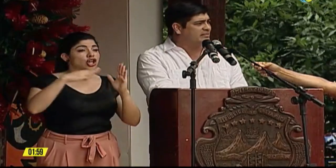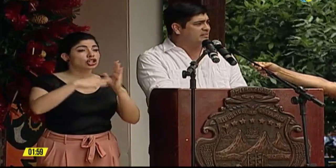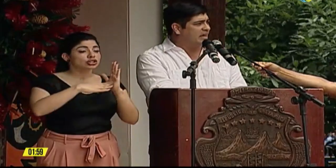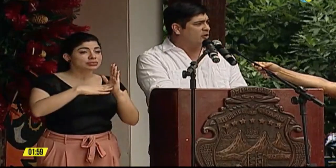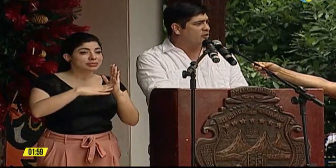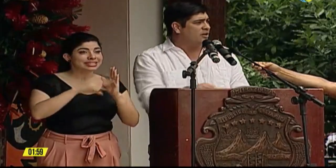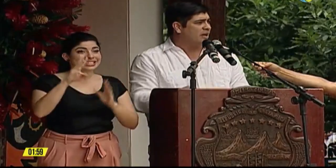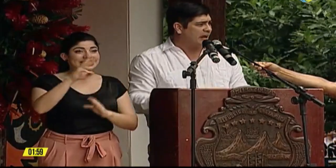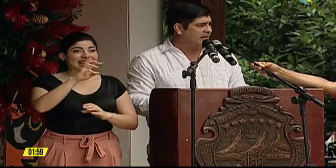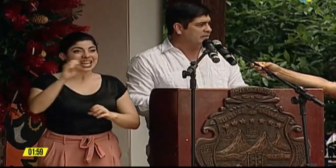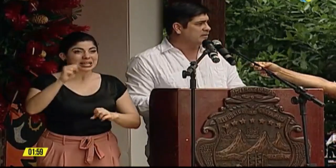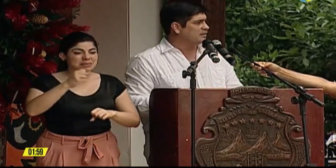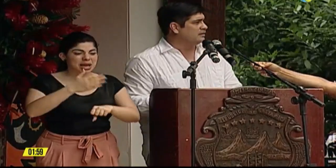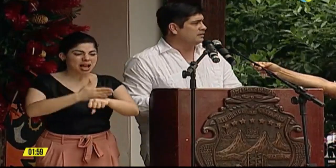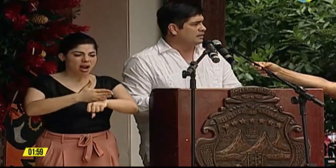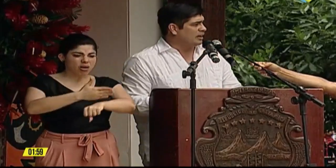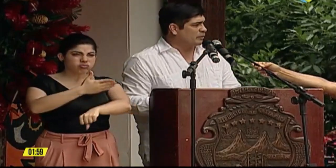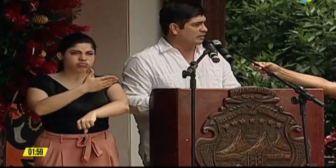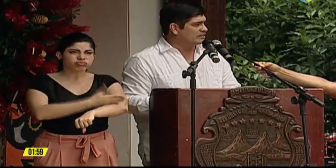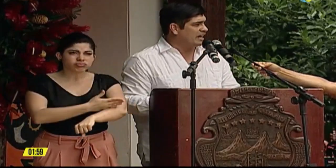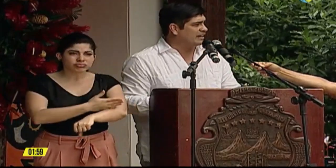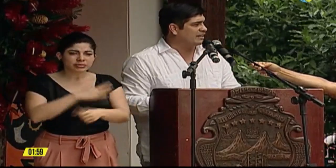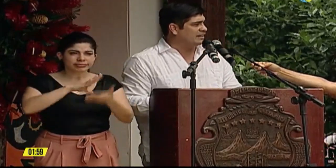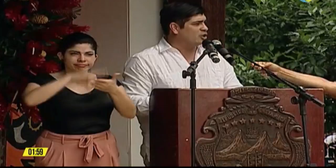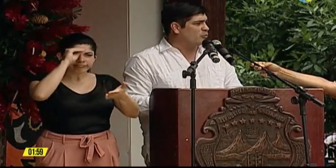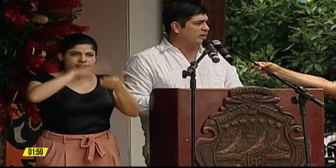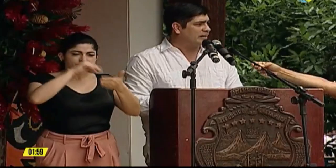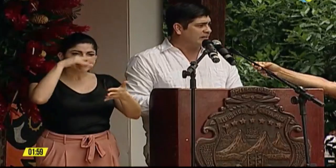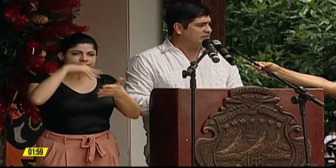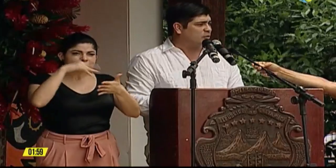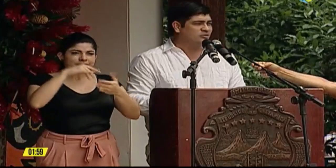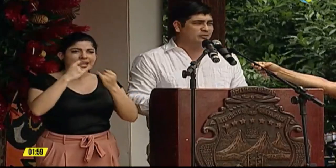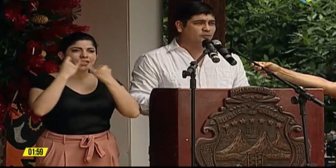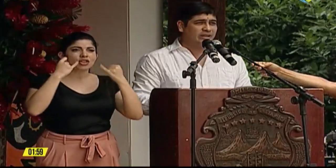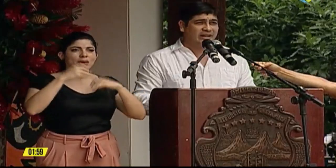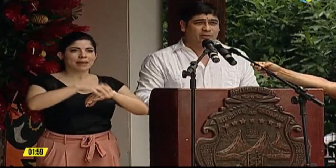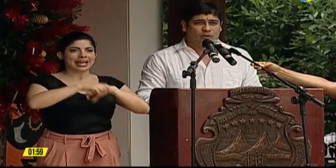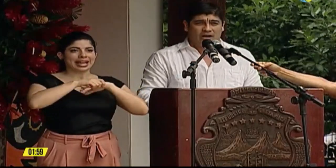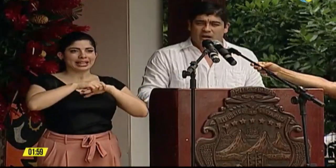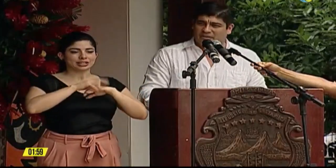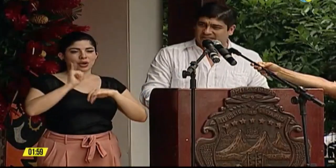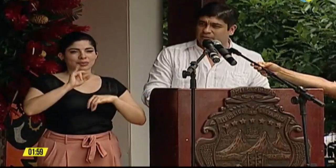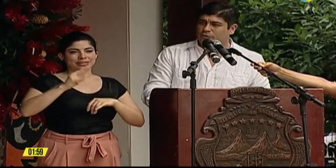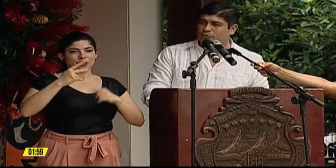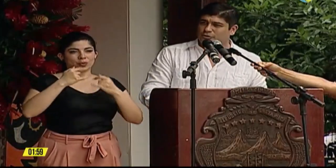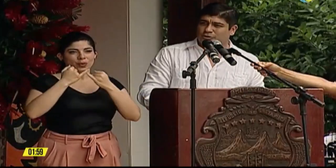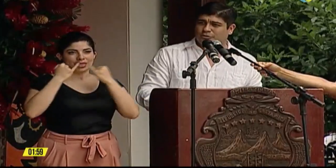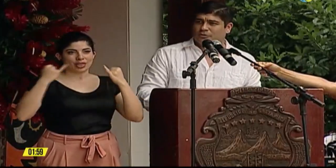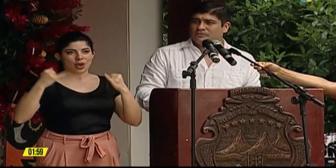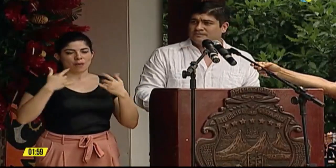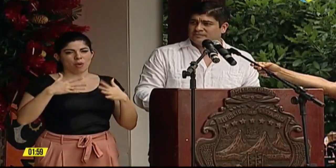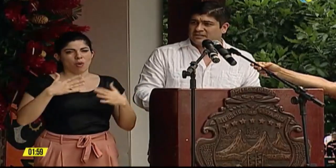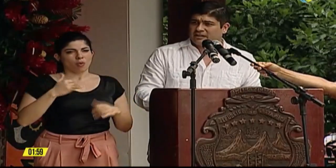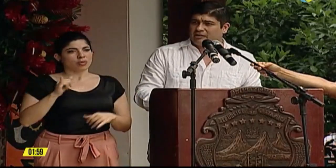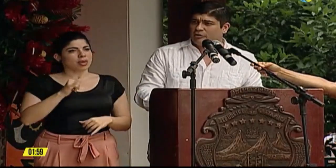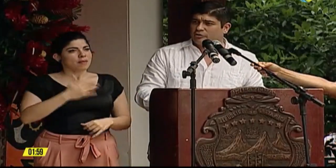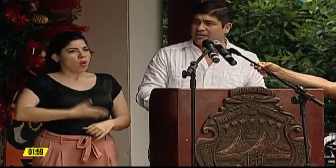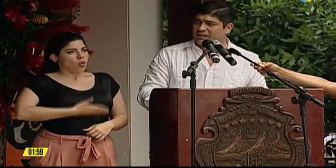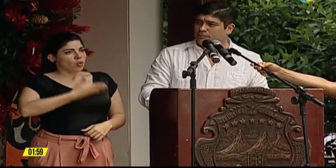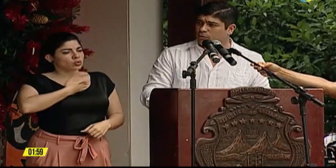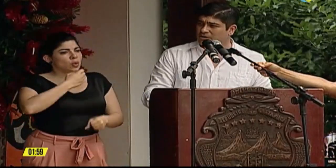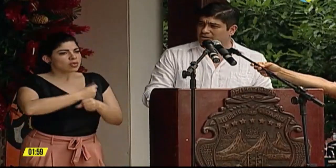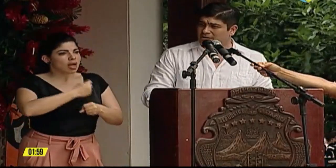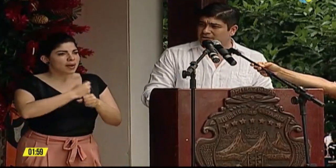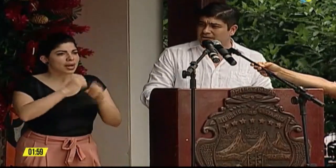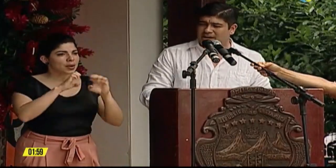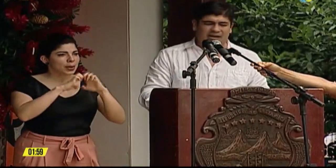meses han avanzado en el aprendizaje del idioma inglés como segunda lengua. Me siento orgulloso del trabajo de